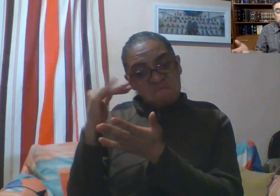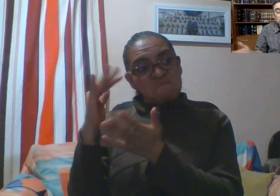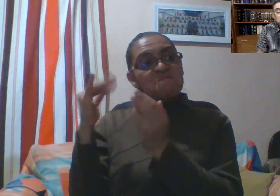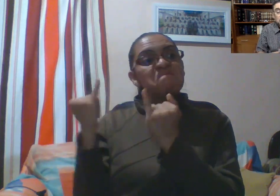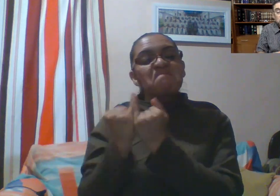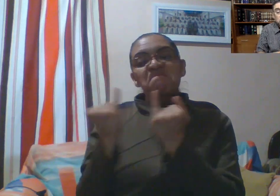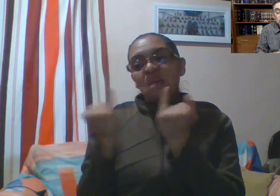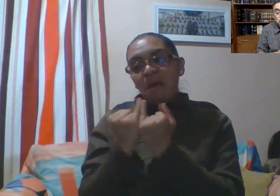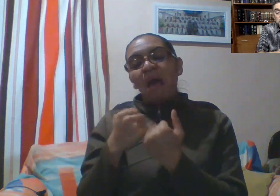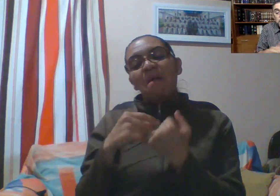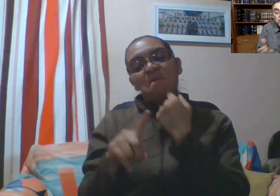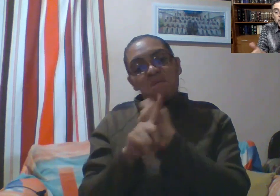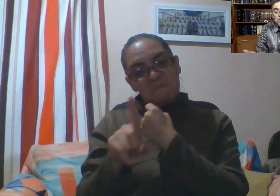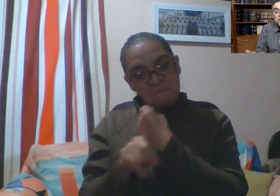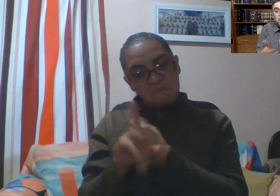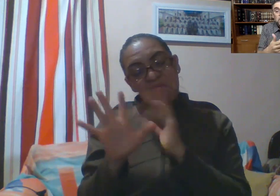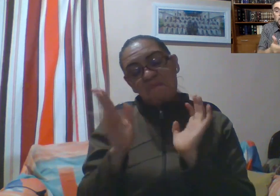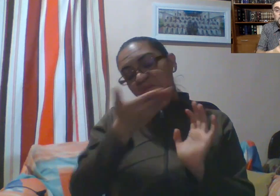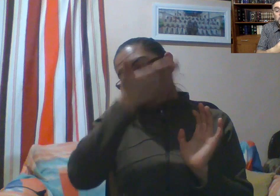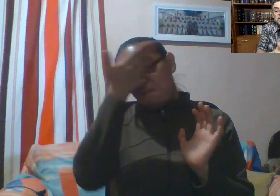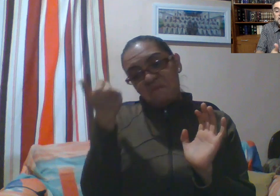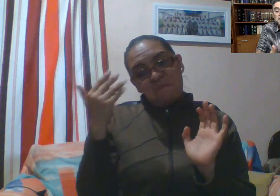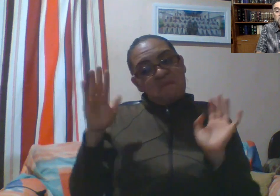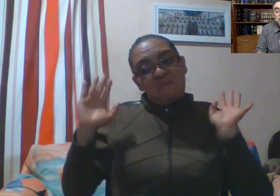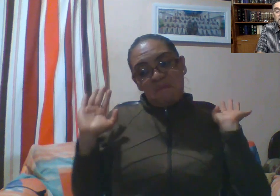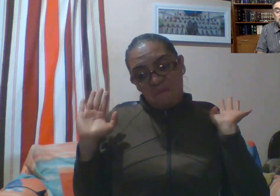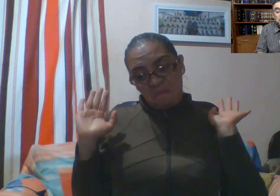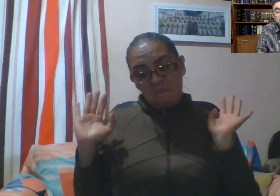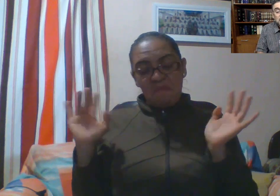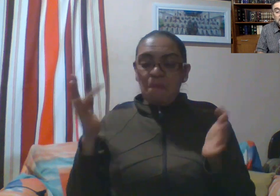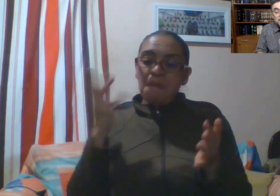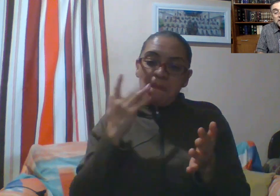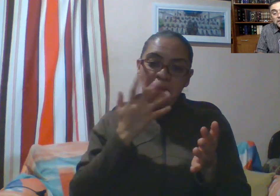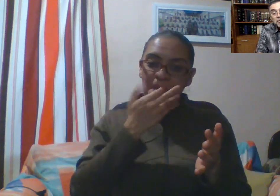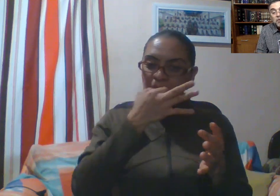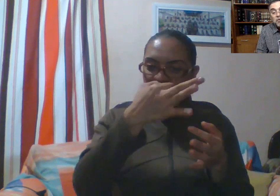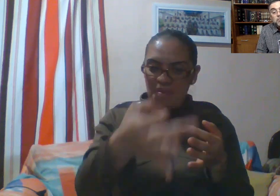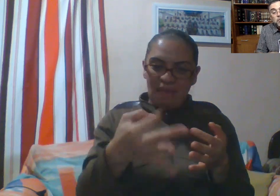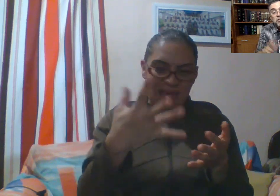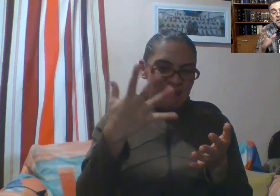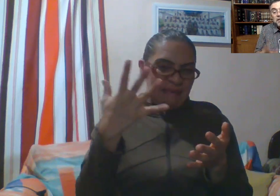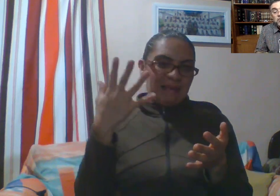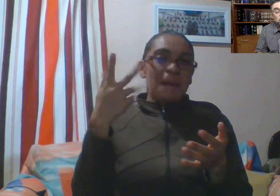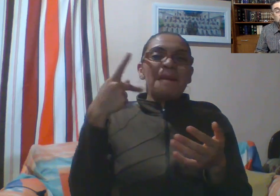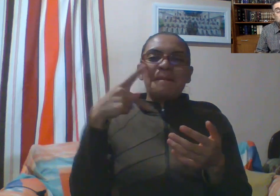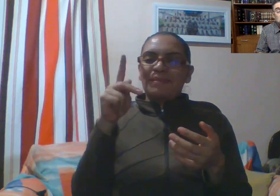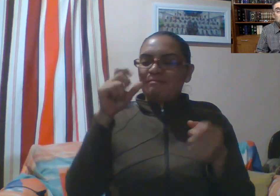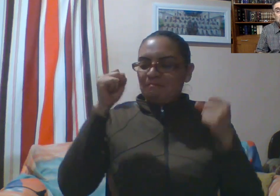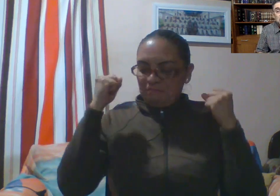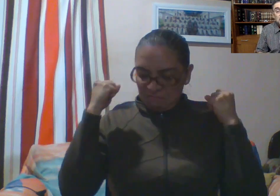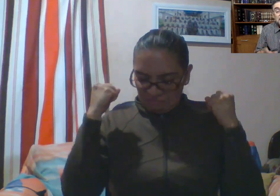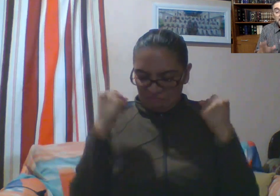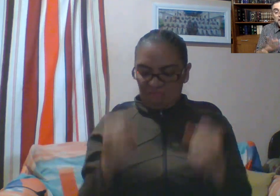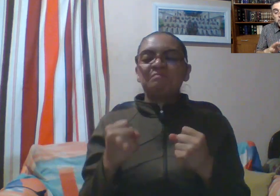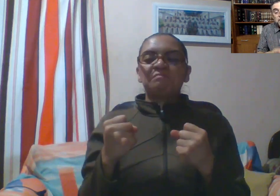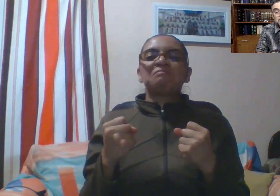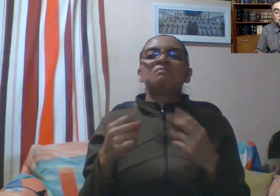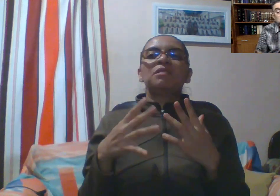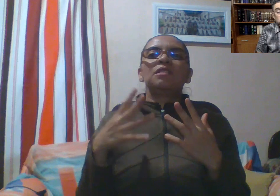bajo de estatura, pero no podemos saberlo, no tenemos noticias de eso en la línea. Sin embargo, sí podemos estar seguros que después de haberse asociado